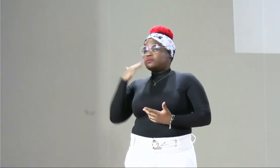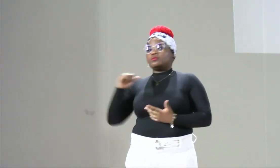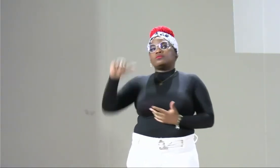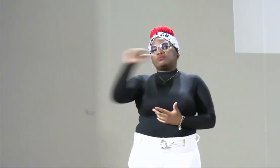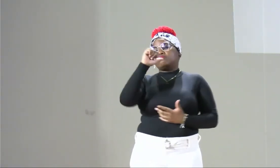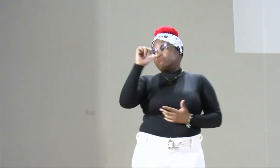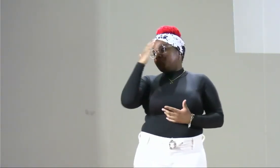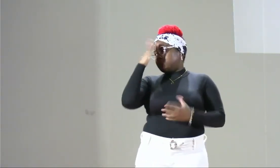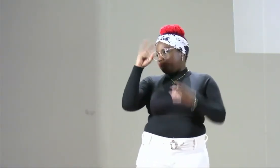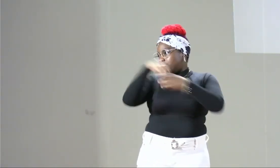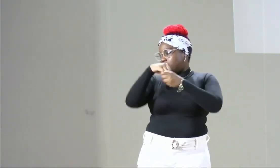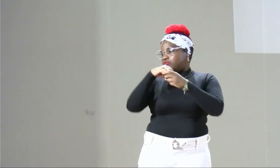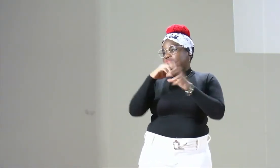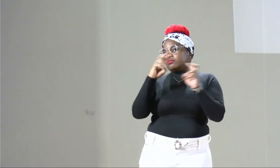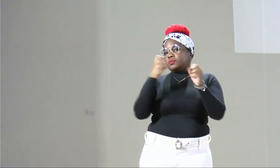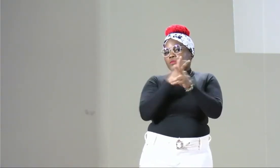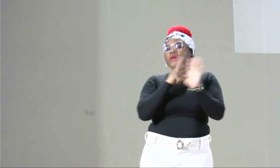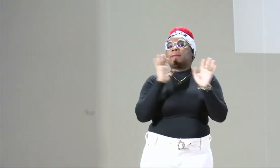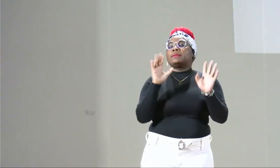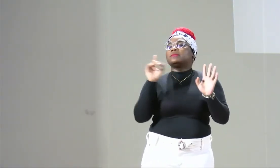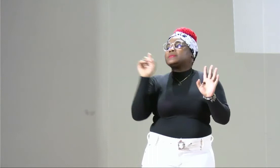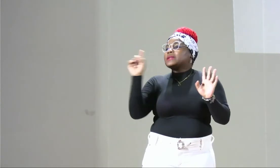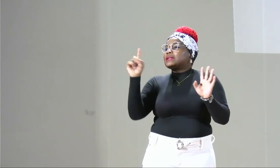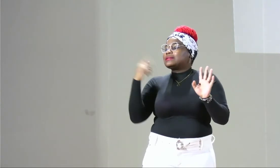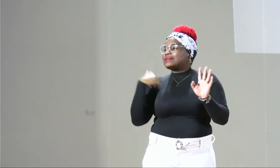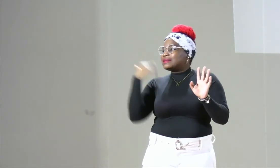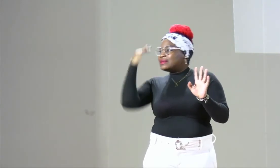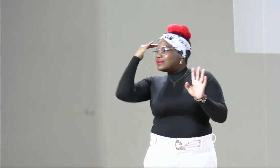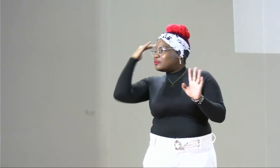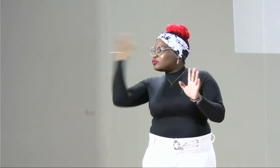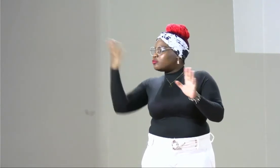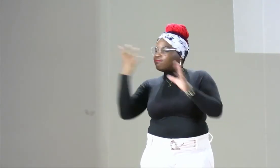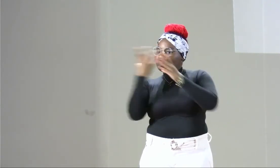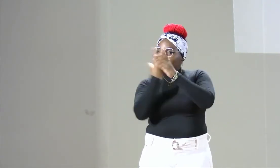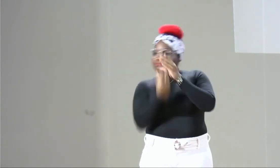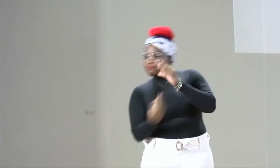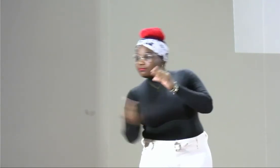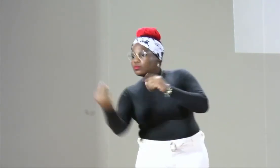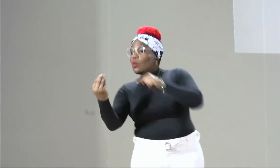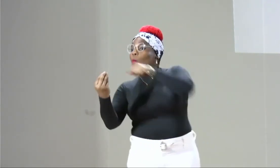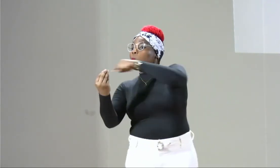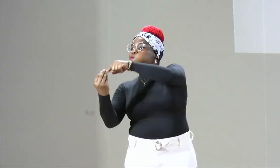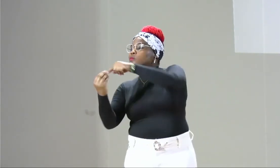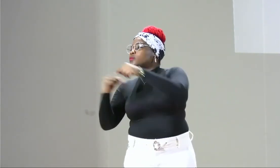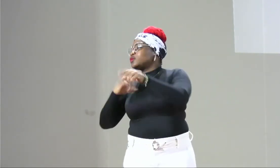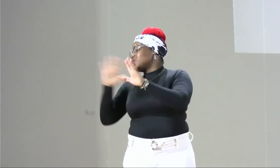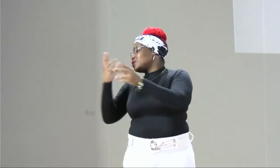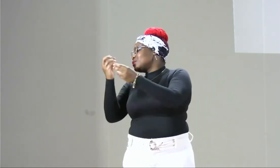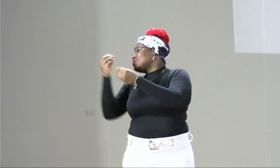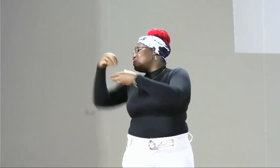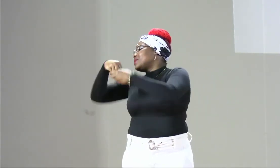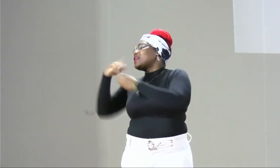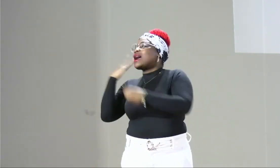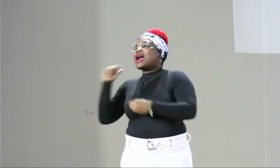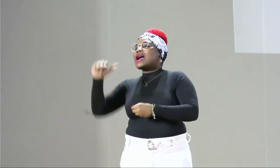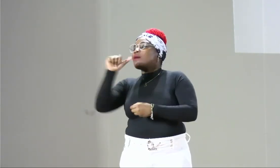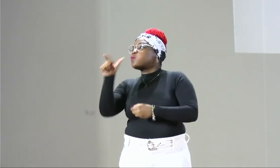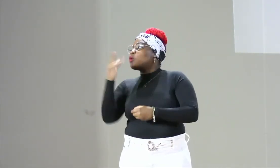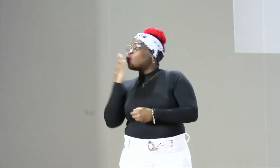Bueno, sí, yo quiero hacerte una pregunta, tú sabes, pues las mujeres tenemos el tema de la violencia contra la mujer, pero